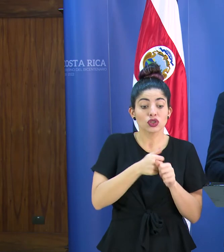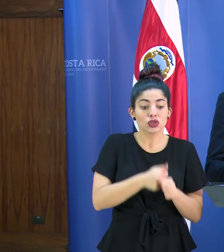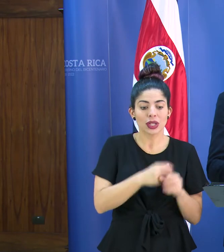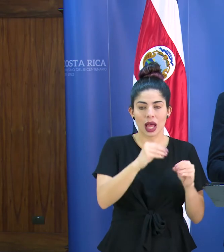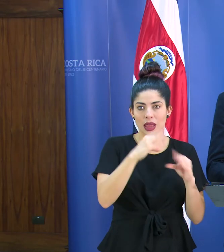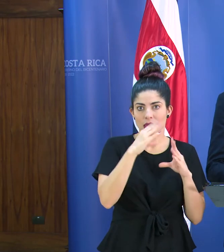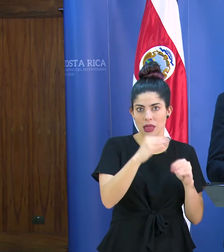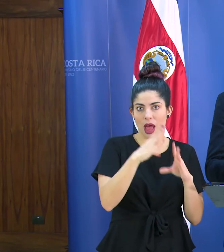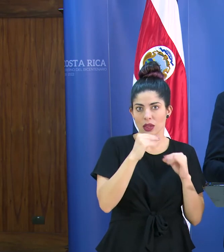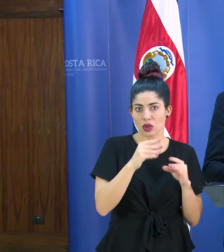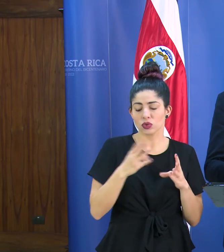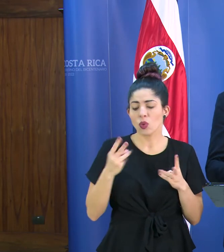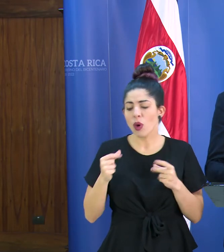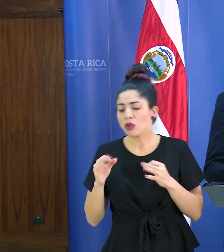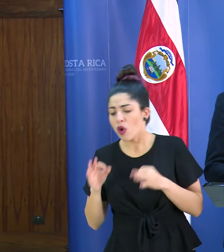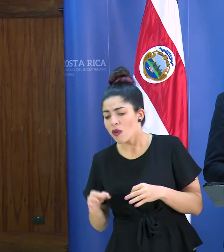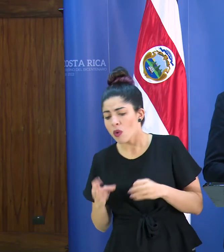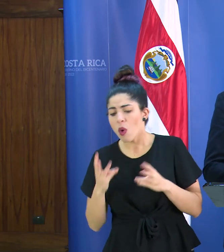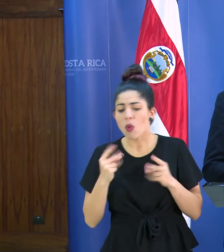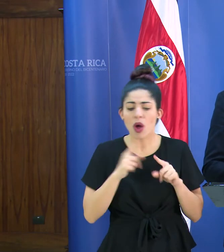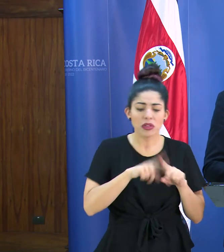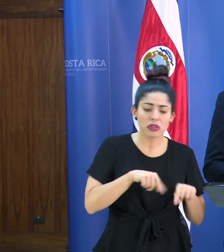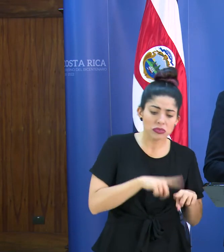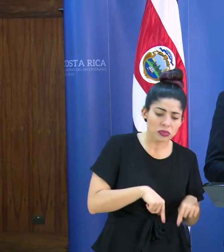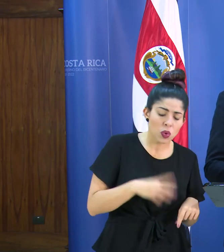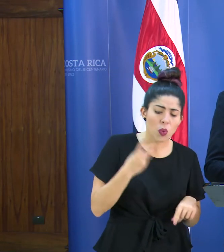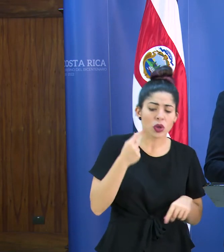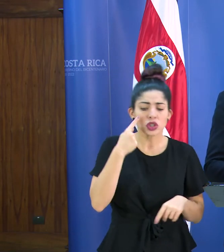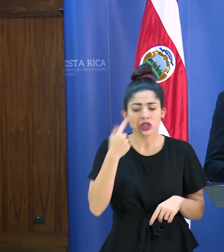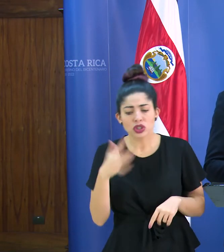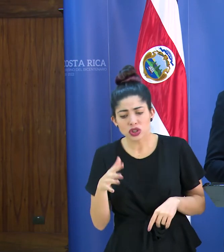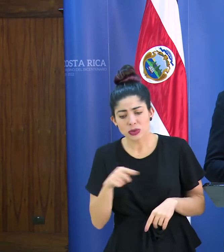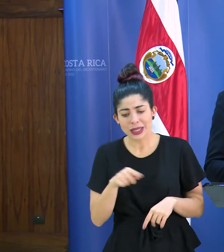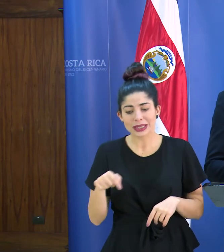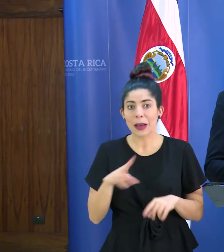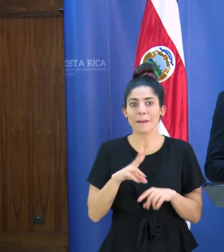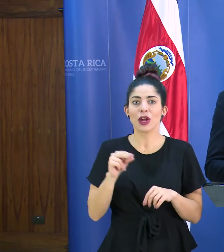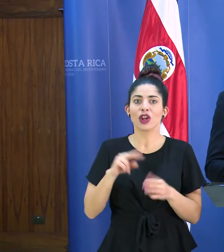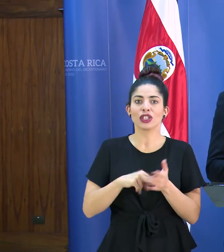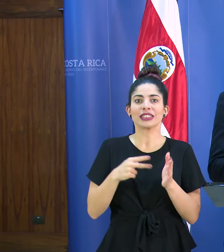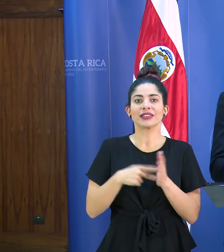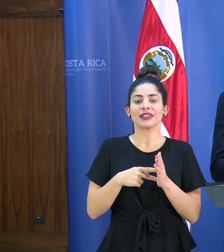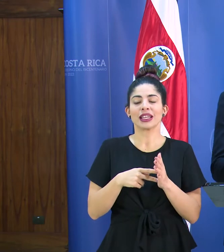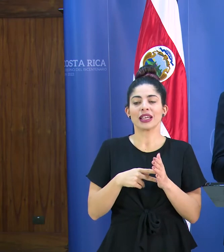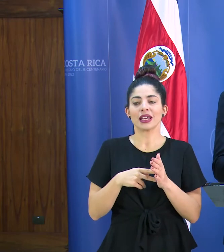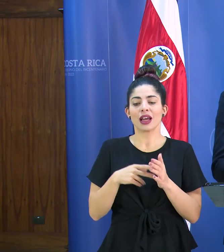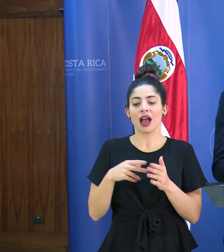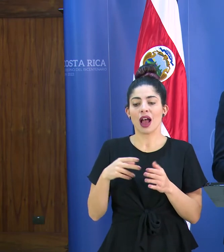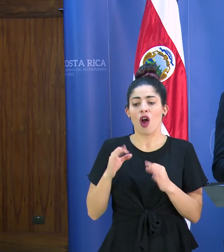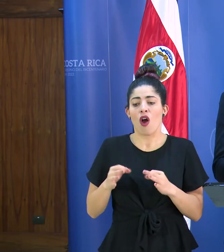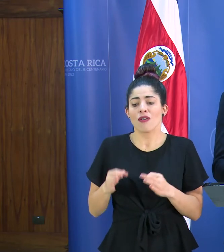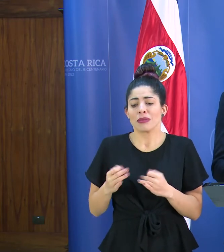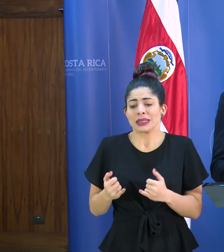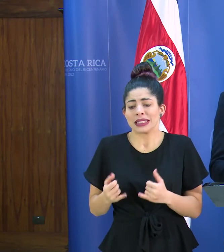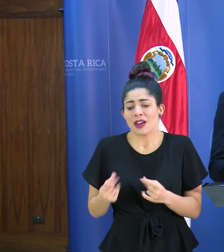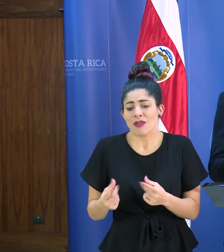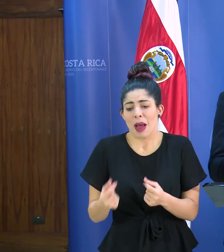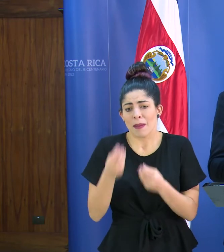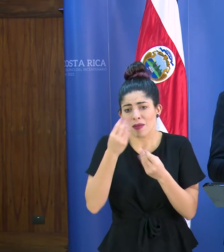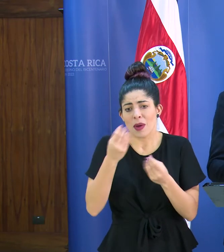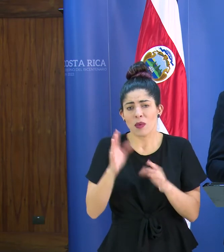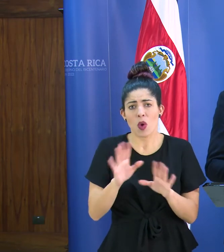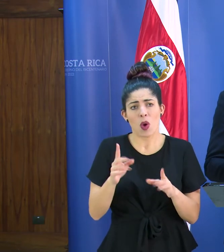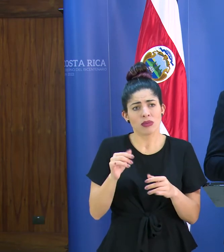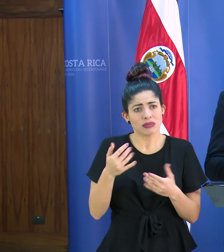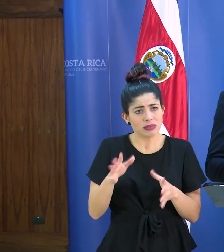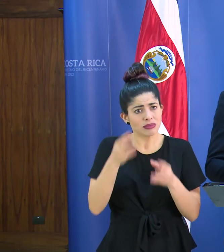los datos los casos confirmados los descartados sospechosos pero tampoco es una premura tan importante de tener las confirmaciones tan rápidamente porque